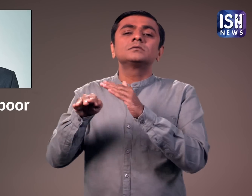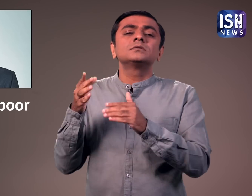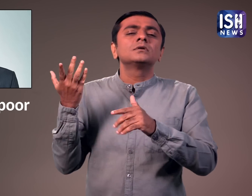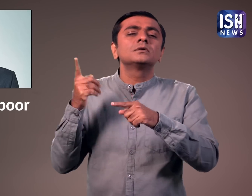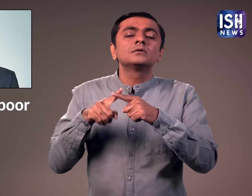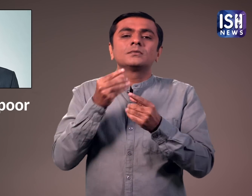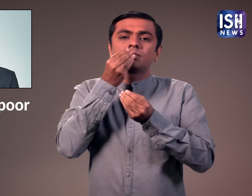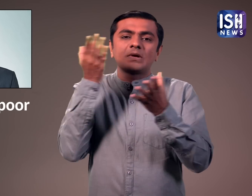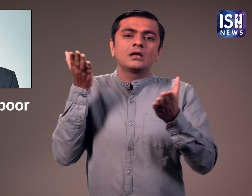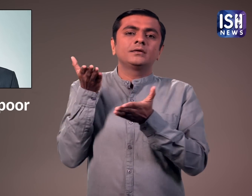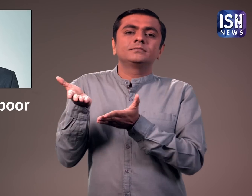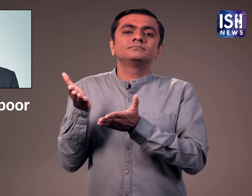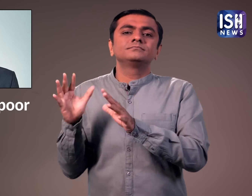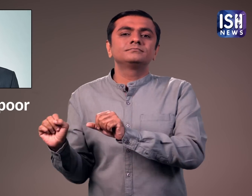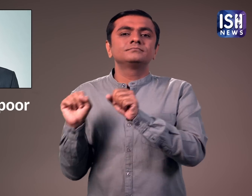गिरफतारी एक पार्टी में की गई थी